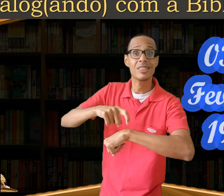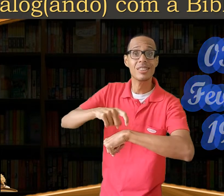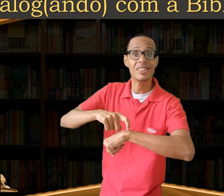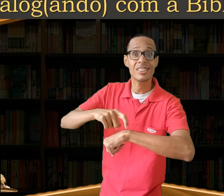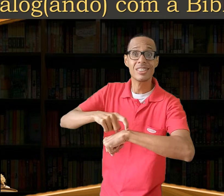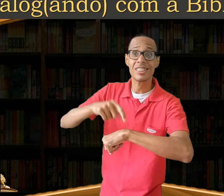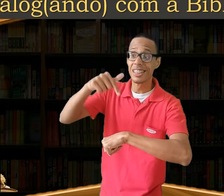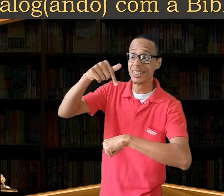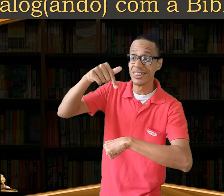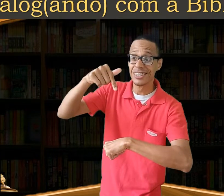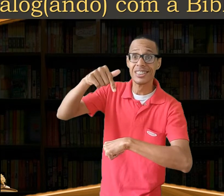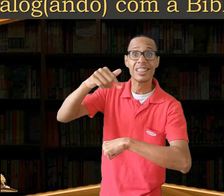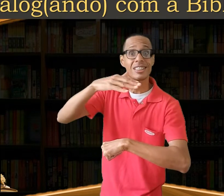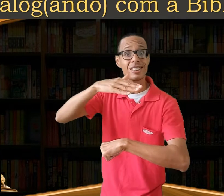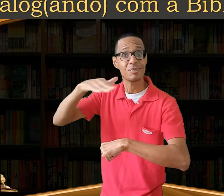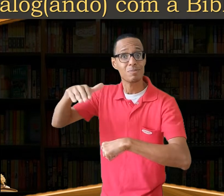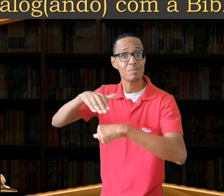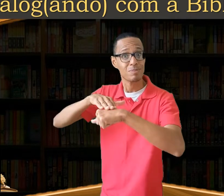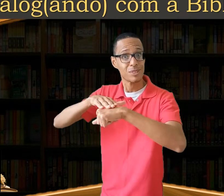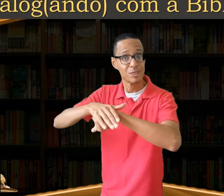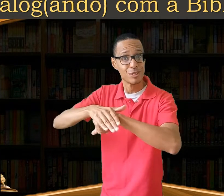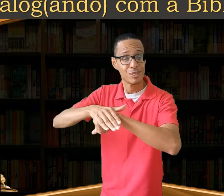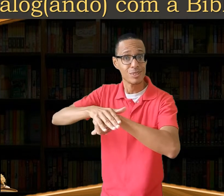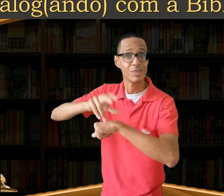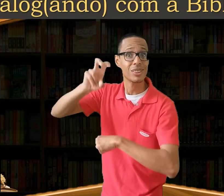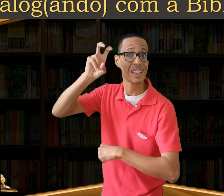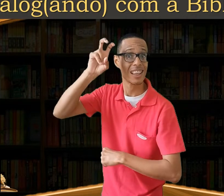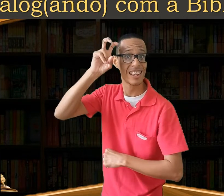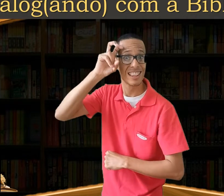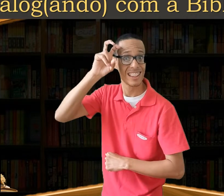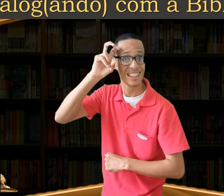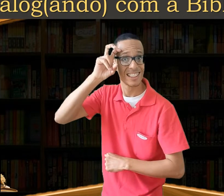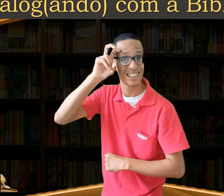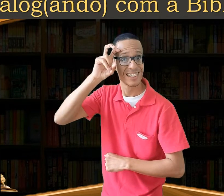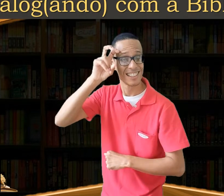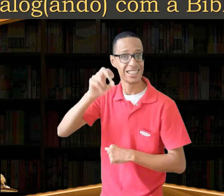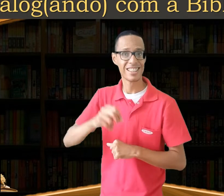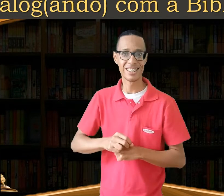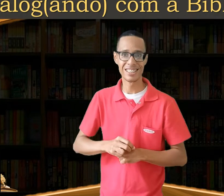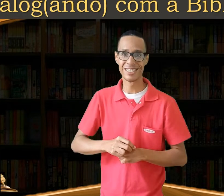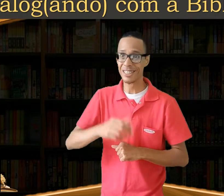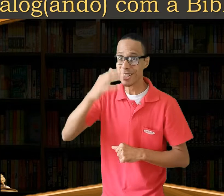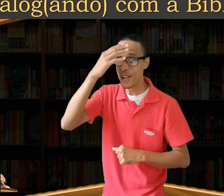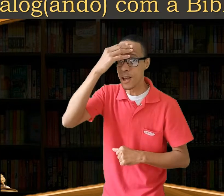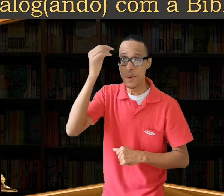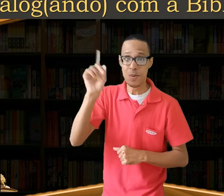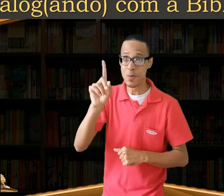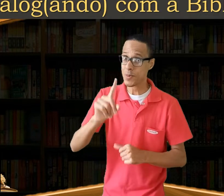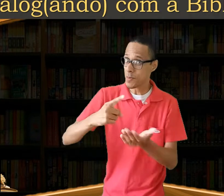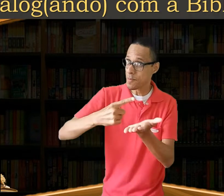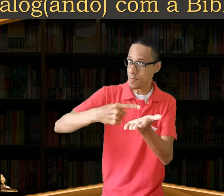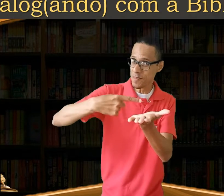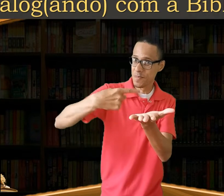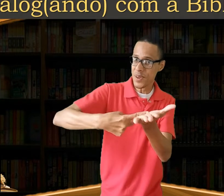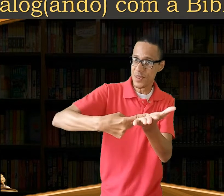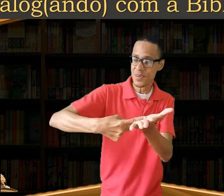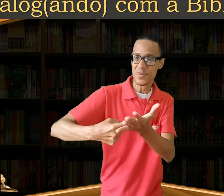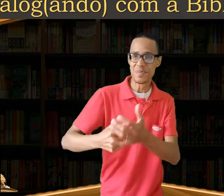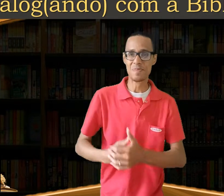19h30. Para não esquecer, já ative o lembrete do vídeo. Se você